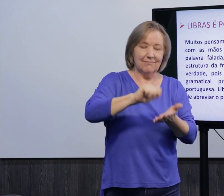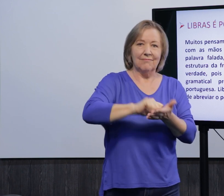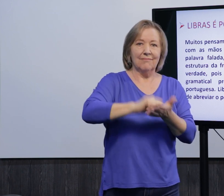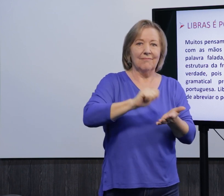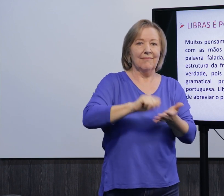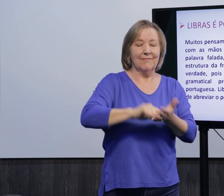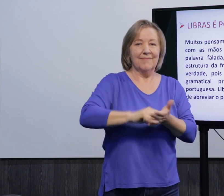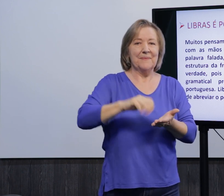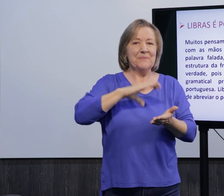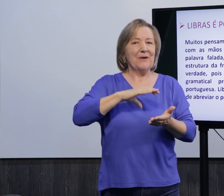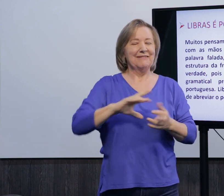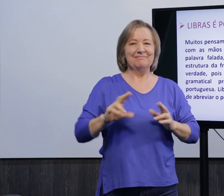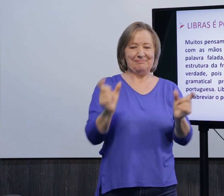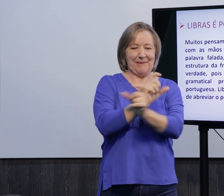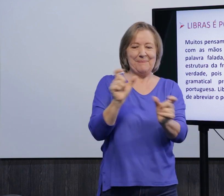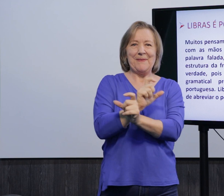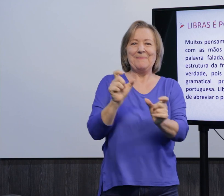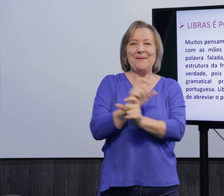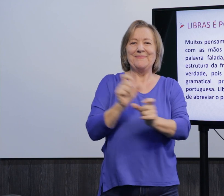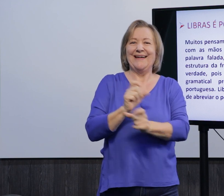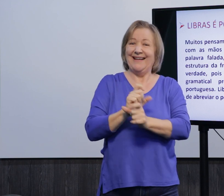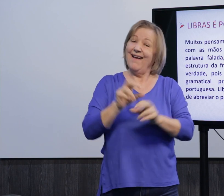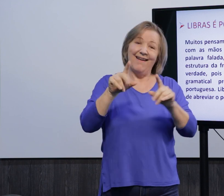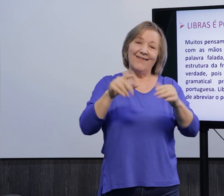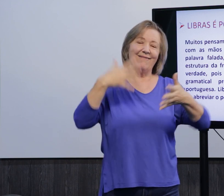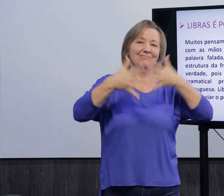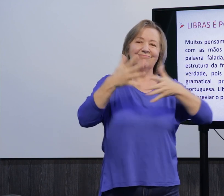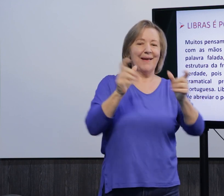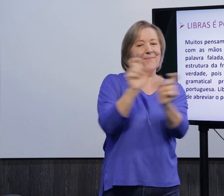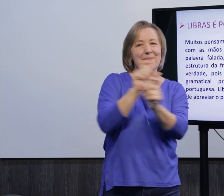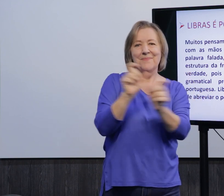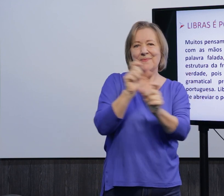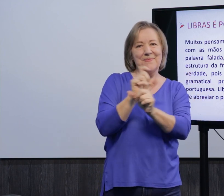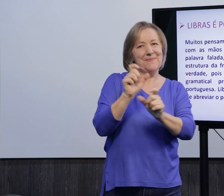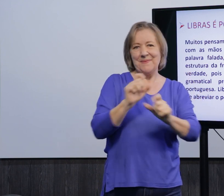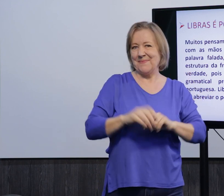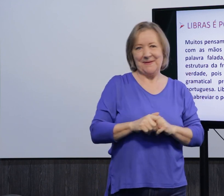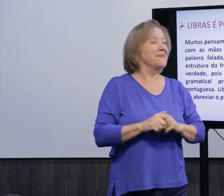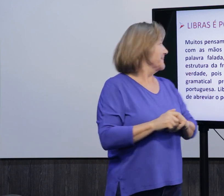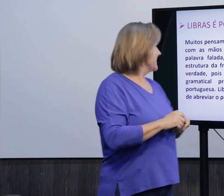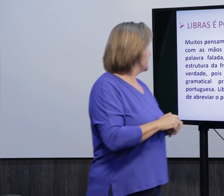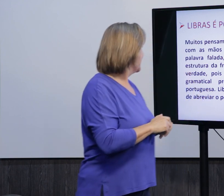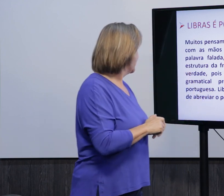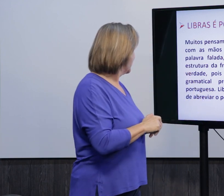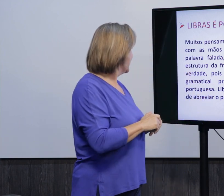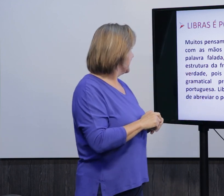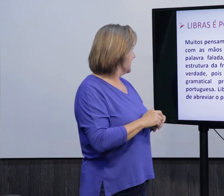É que se pronuncia, as palavras se escrevem de uma forma e no português se escreve de outra forma, diferente ali do inglês. A